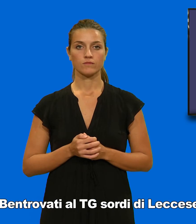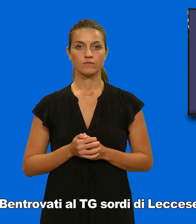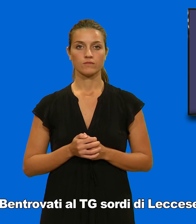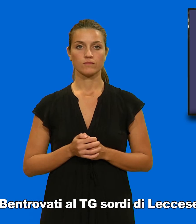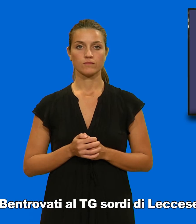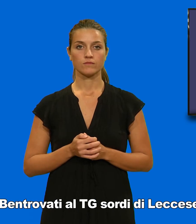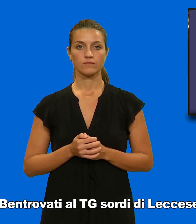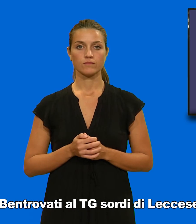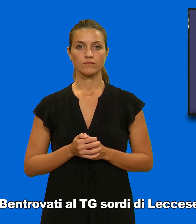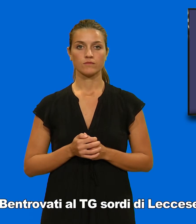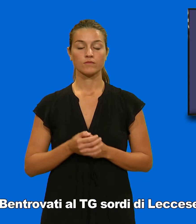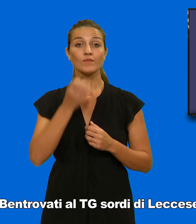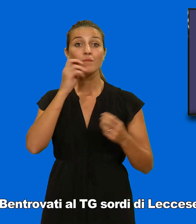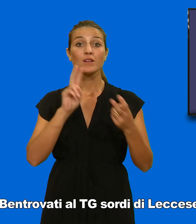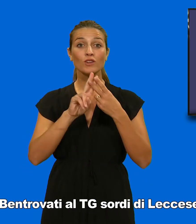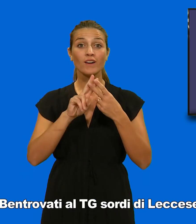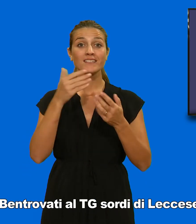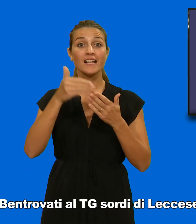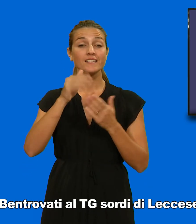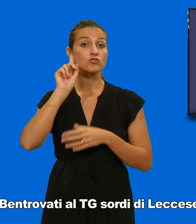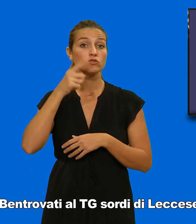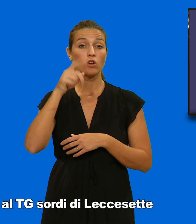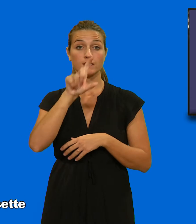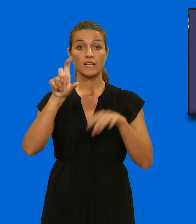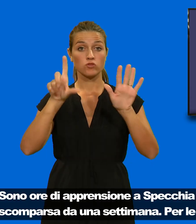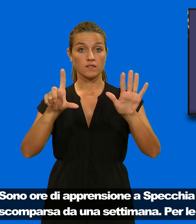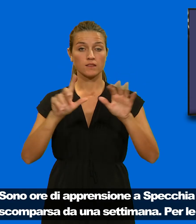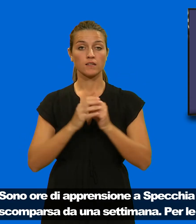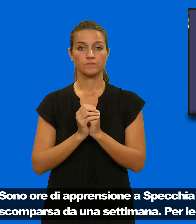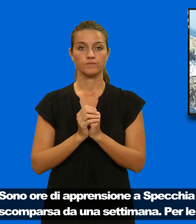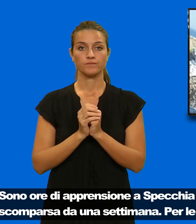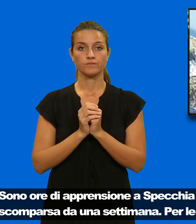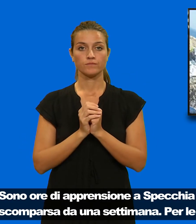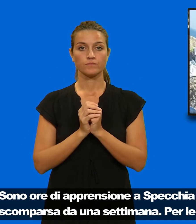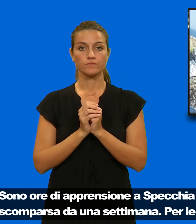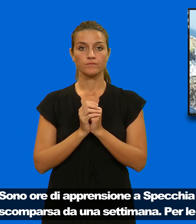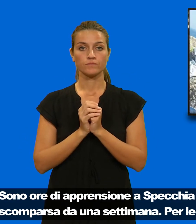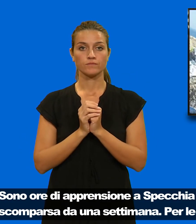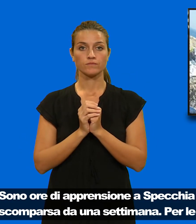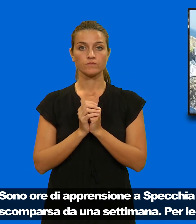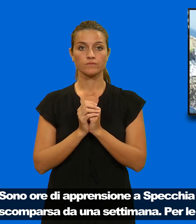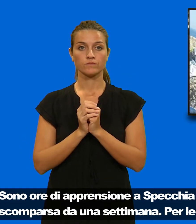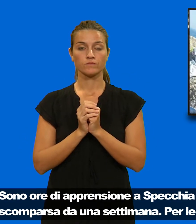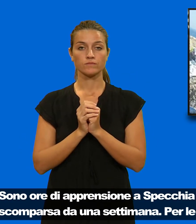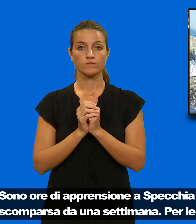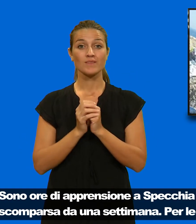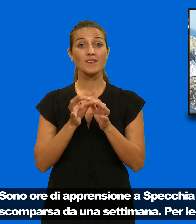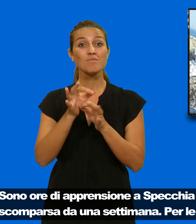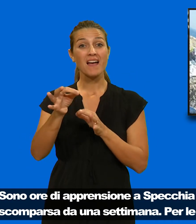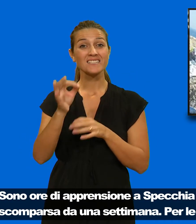Ben trovati al Tg Sordi di Lecce 7. Sono ore di apprezzione a specchia per